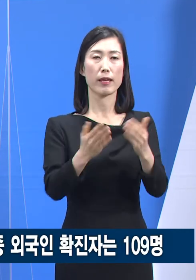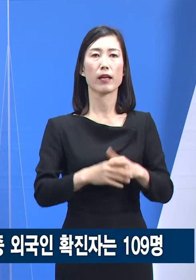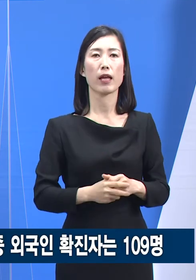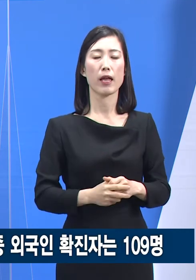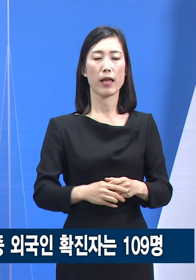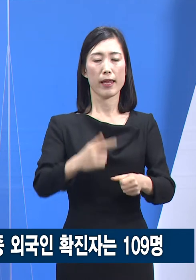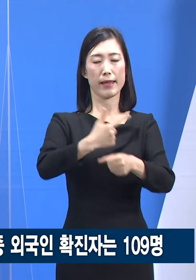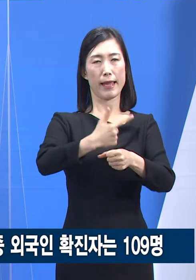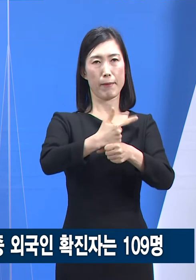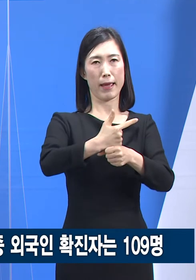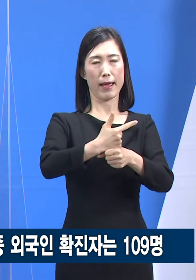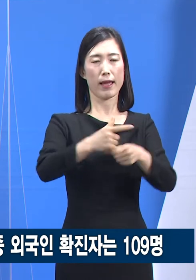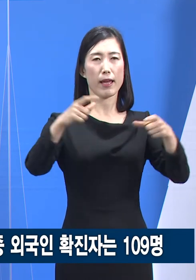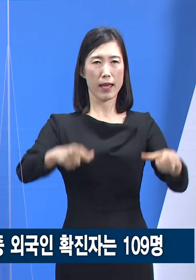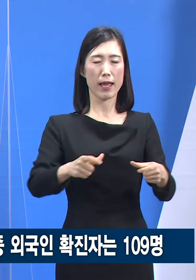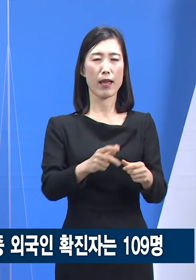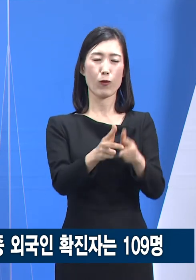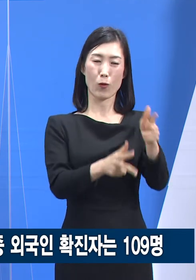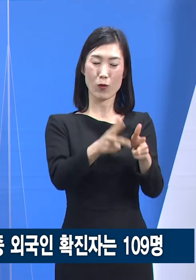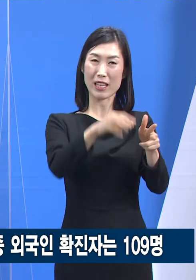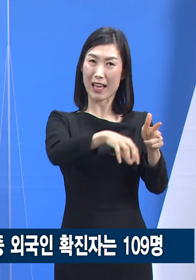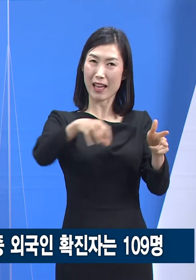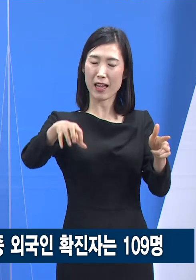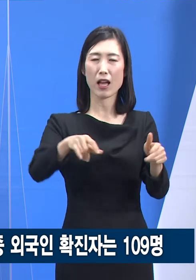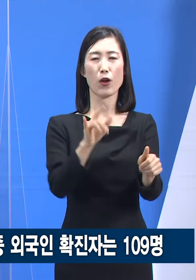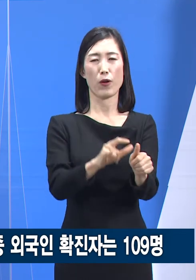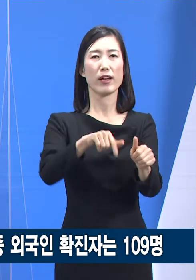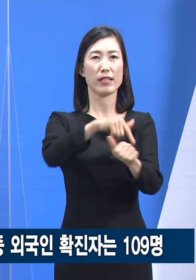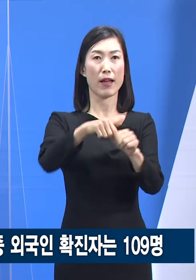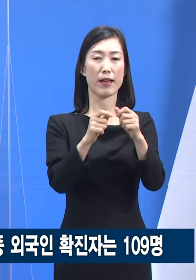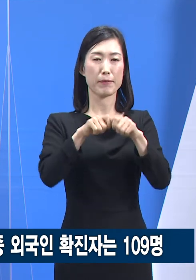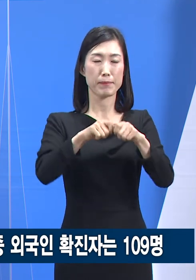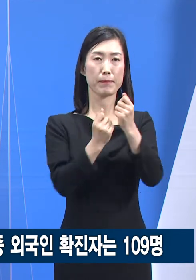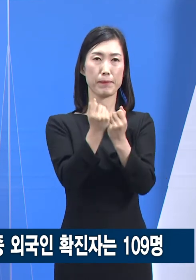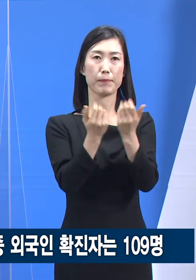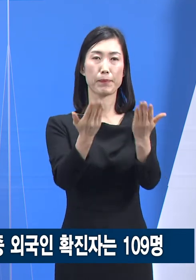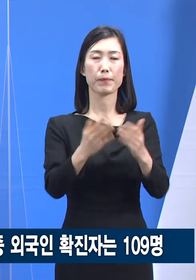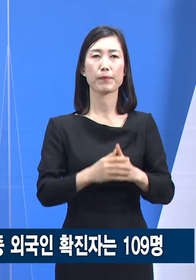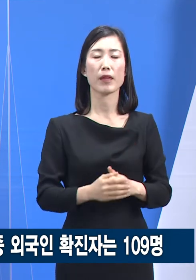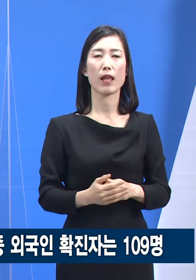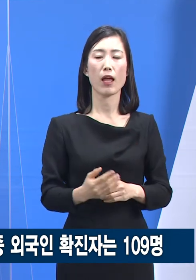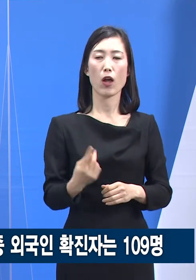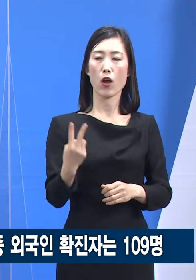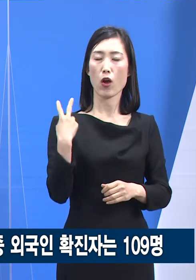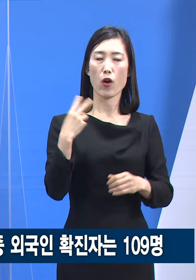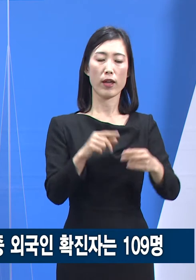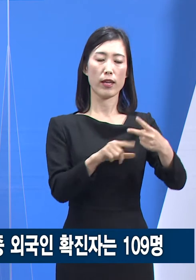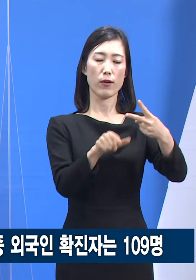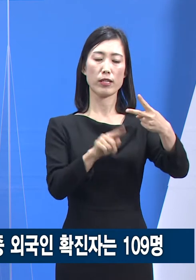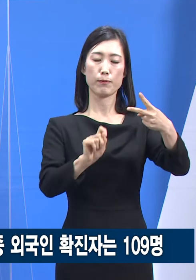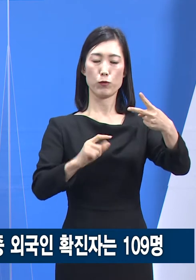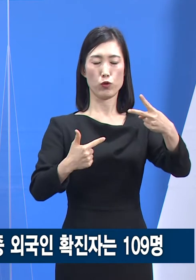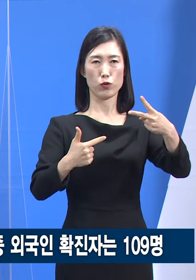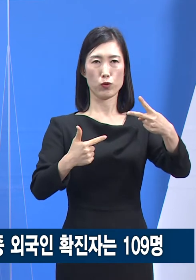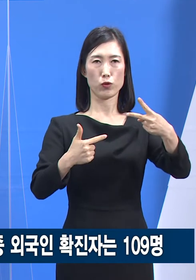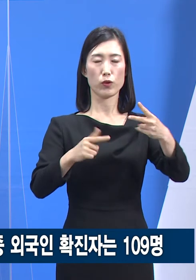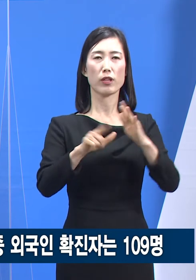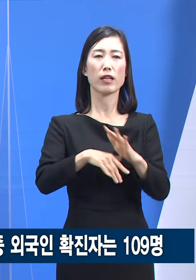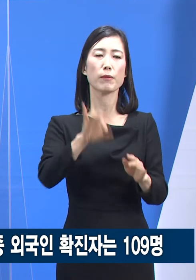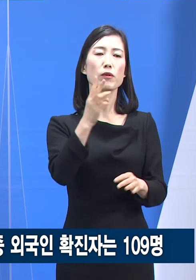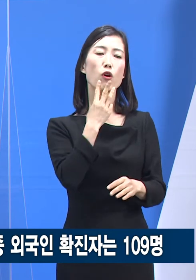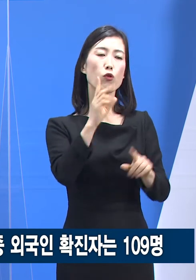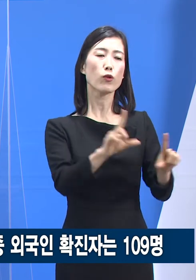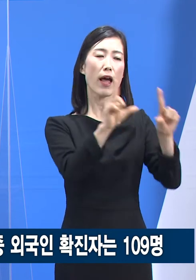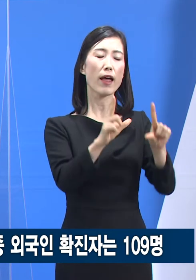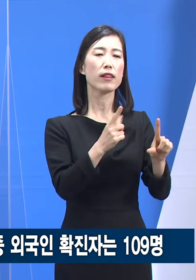남양주시 소재 제조업체 관련 확진 상황입니다. 지난 16일 서울시 거주 회사